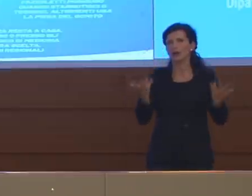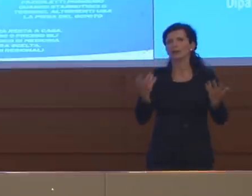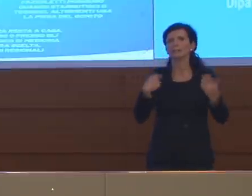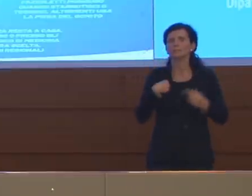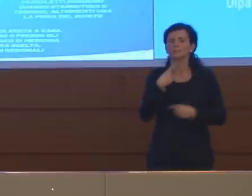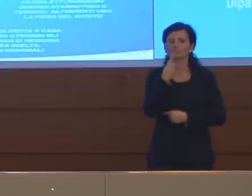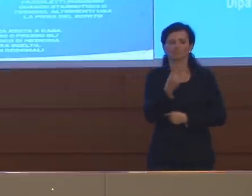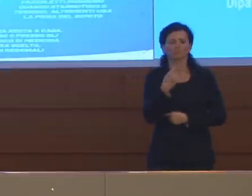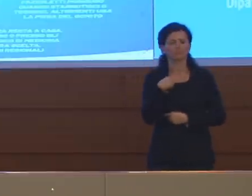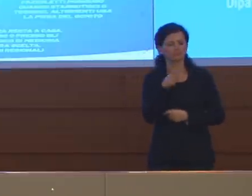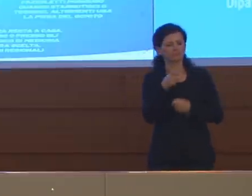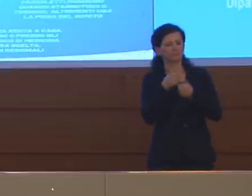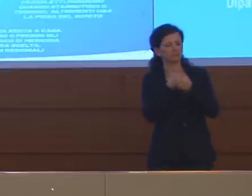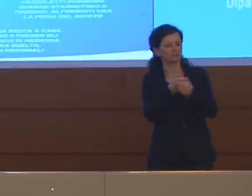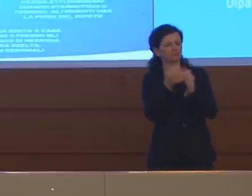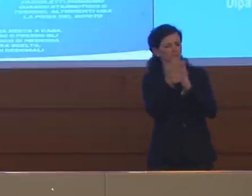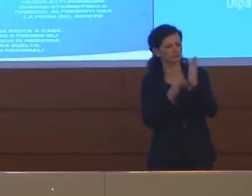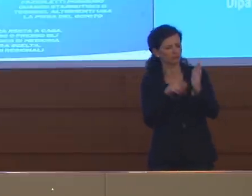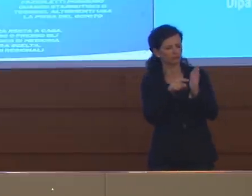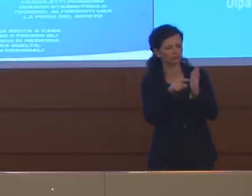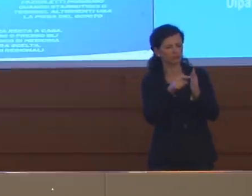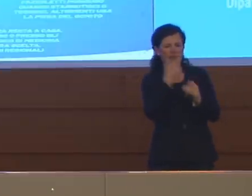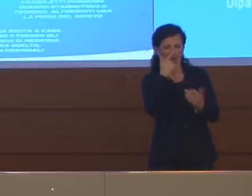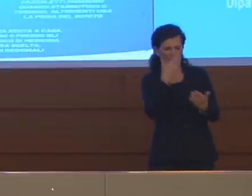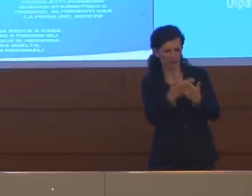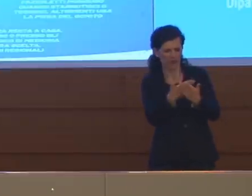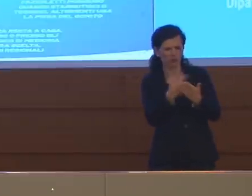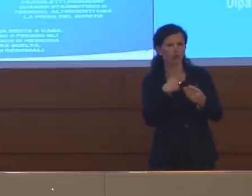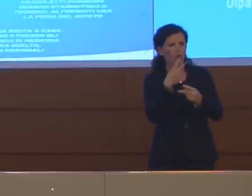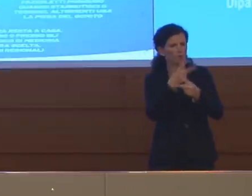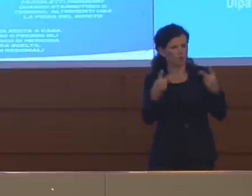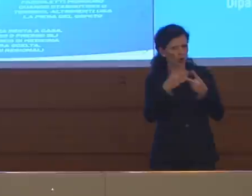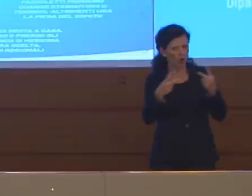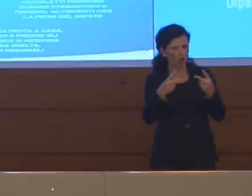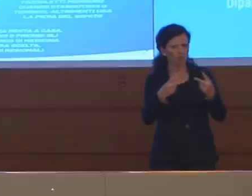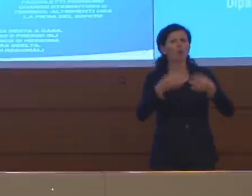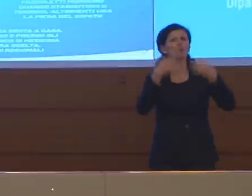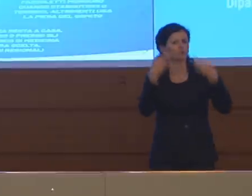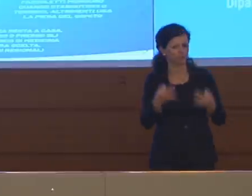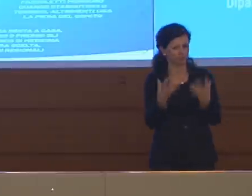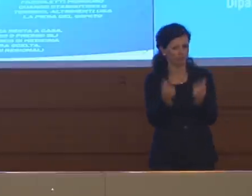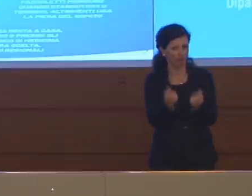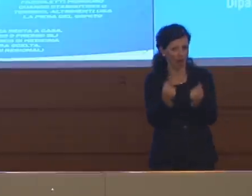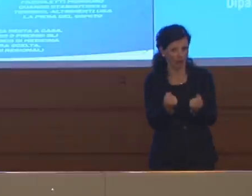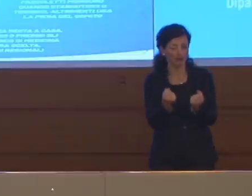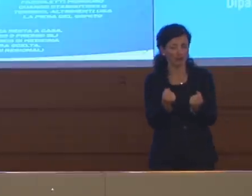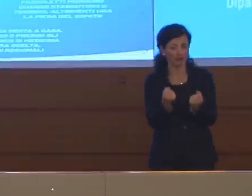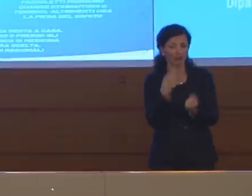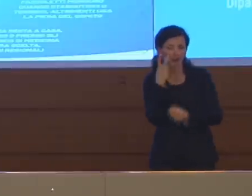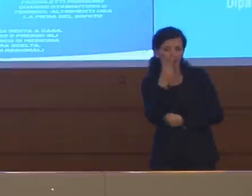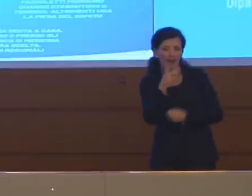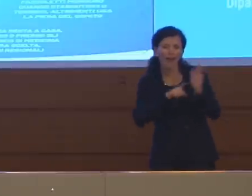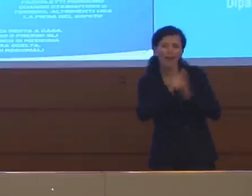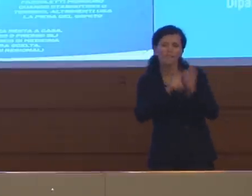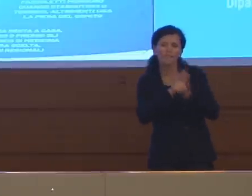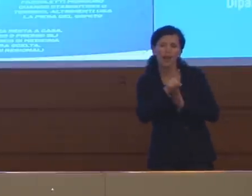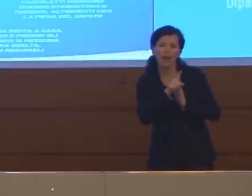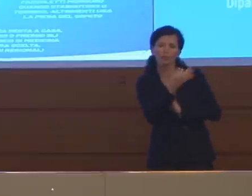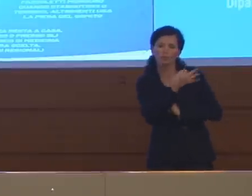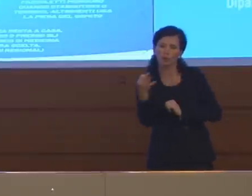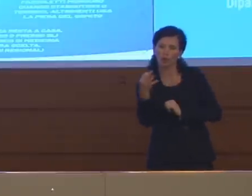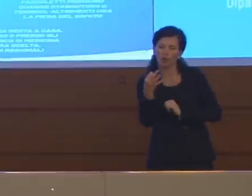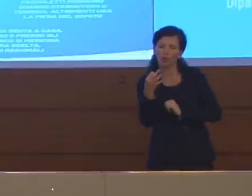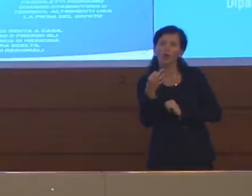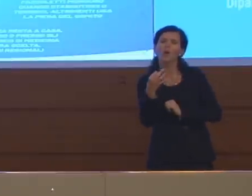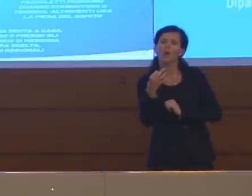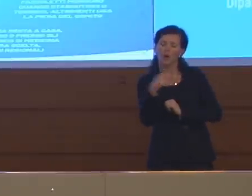misura, la simulo, poi la realizzo e nel realizzarla misuro l'effetto che questa